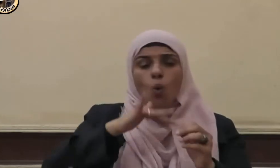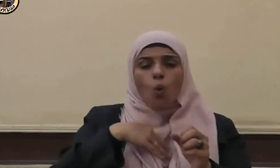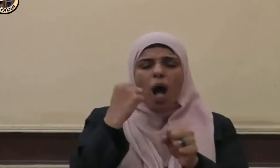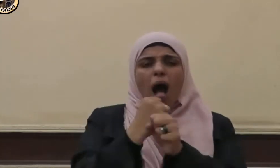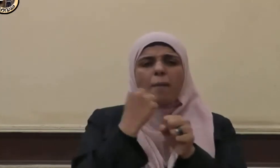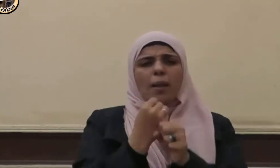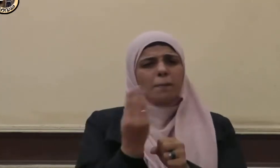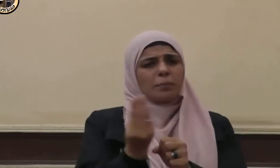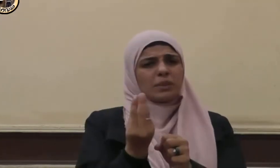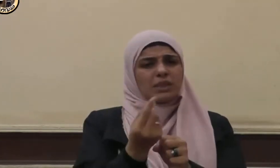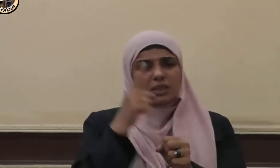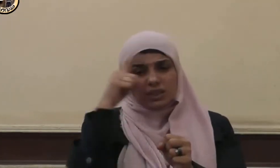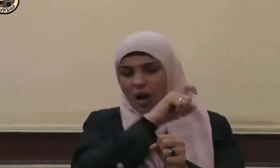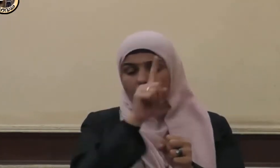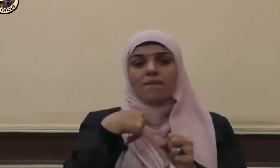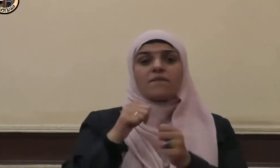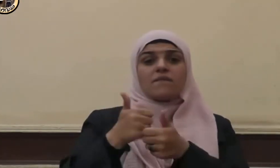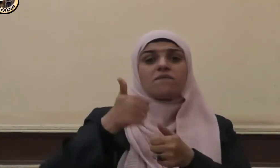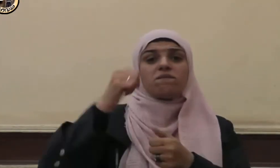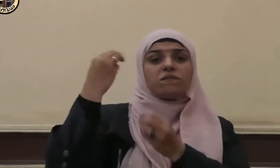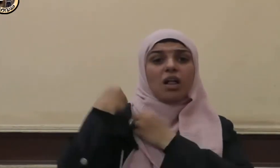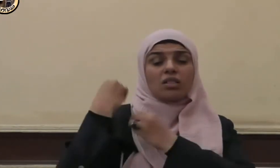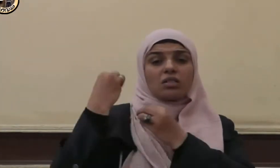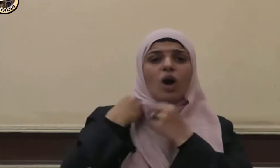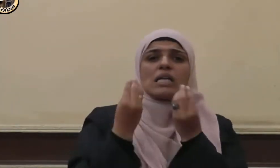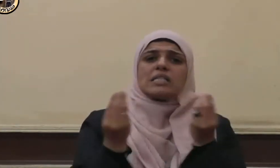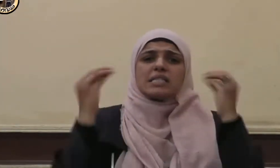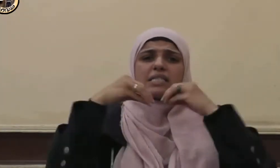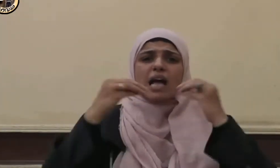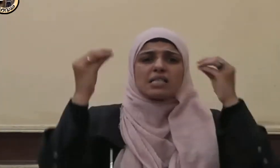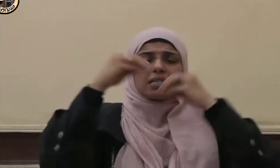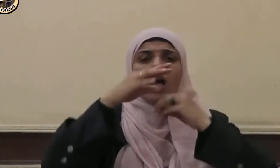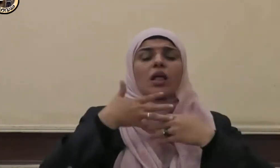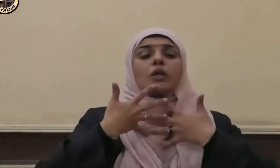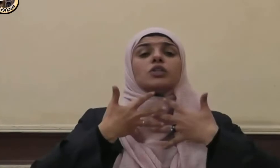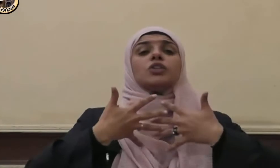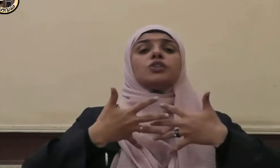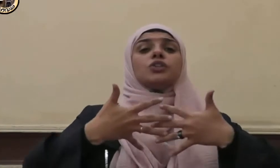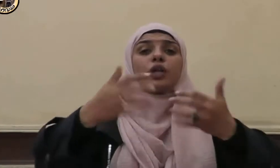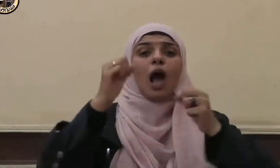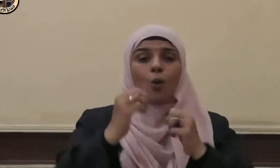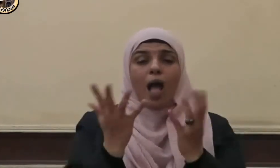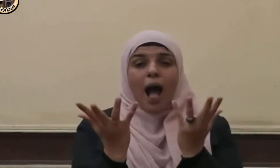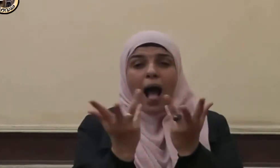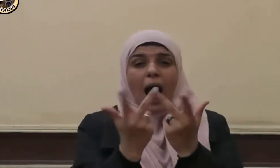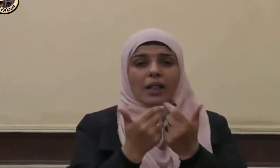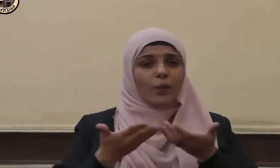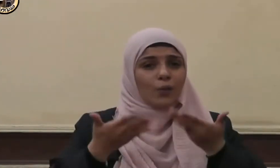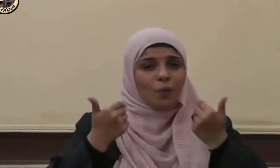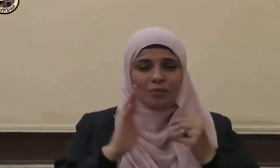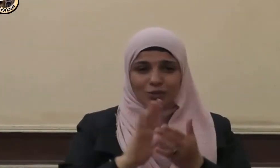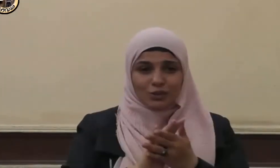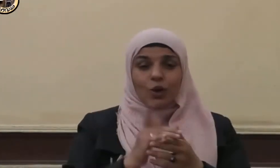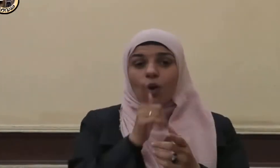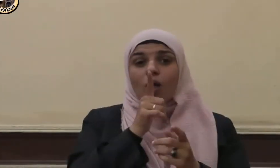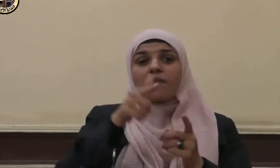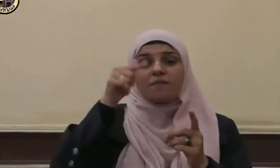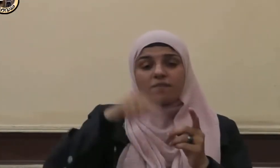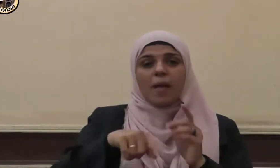فضائمها أكثر من أن تعد أو تنصر ومما وعد في بيان فضلها